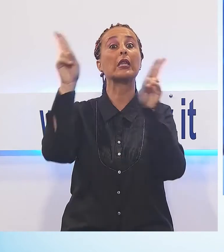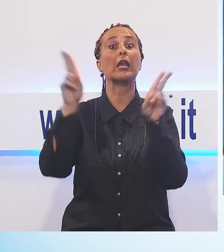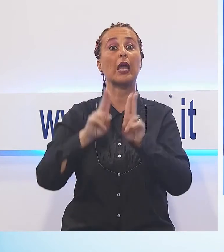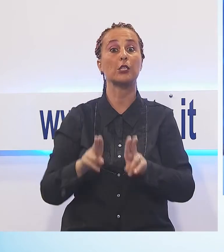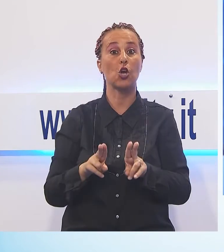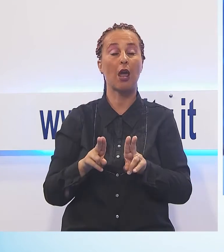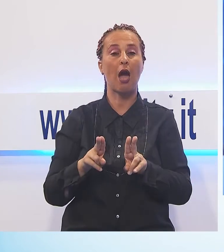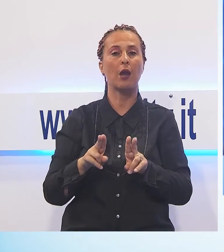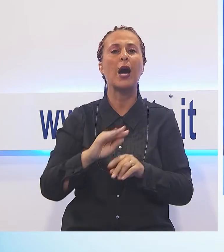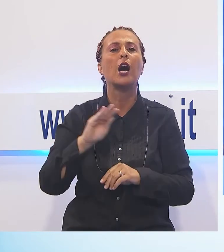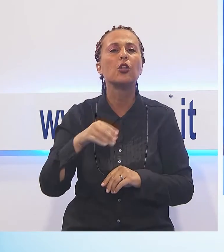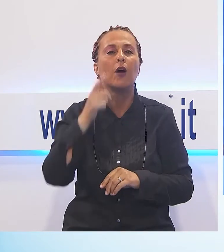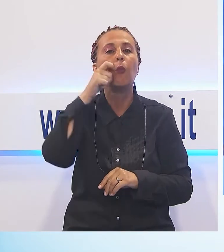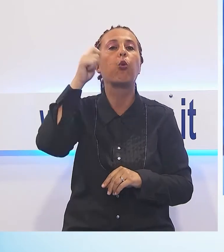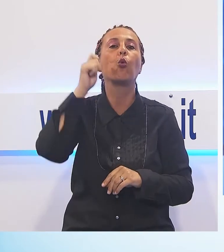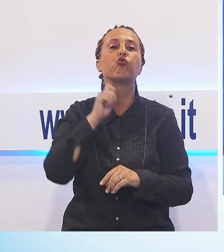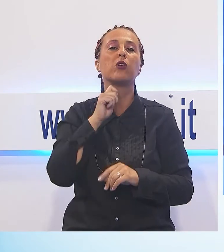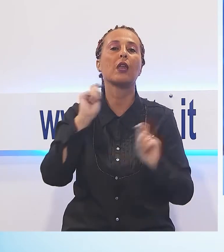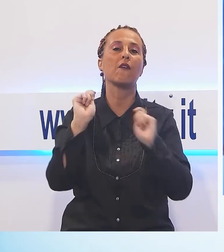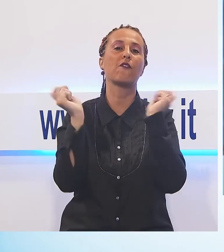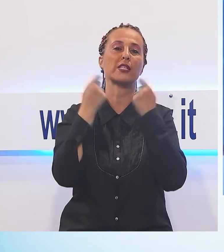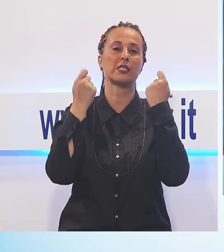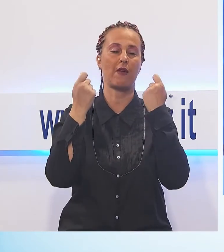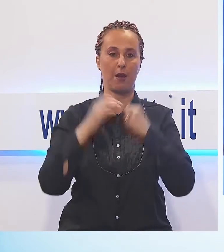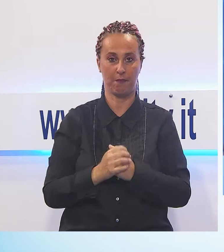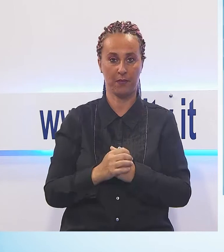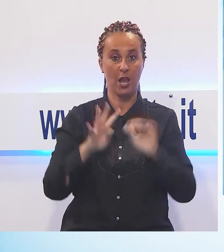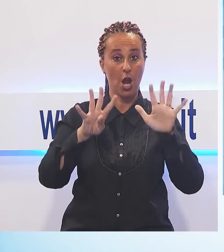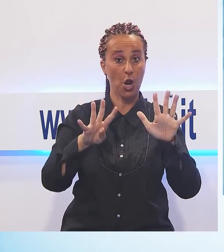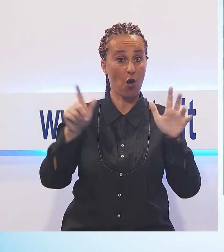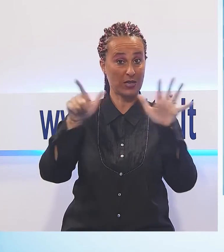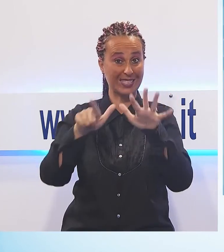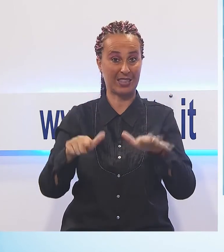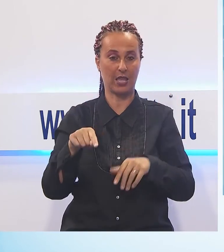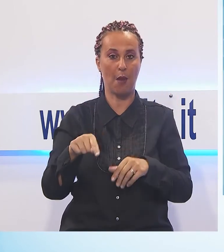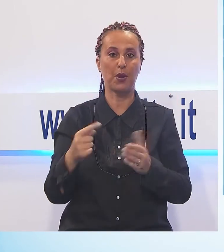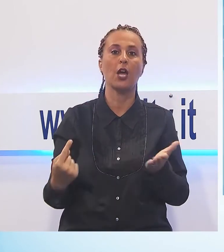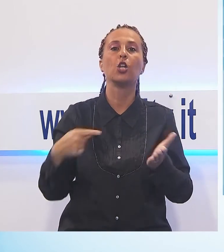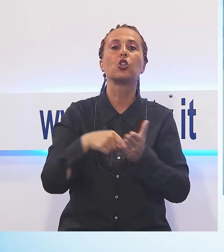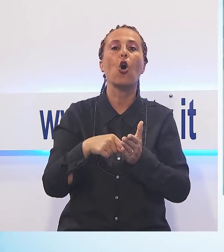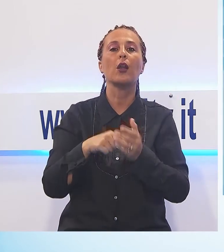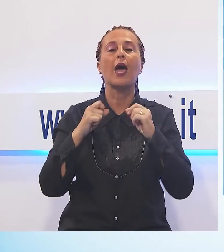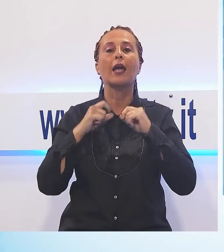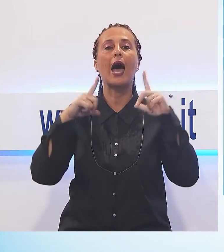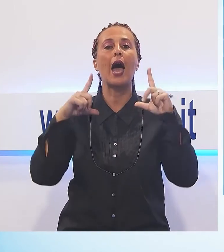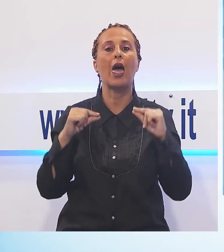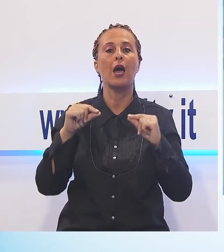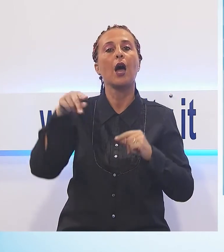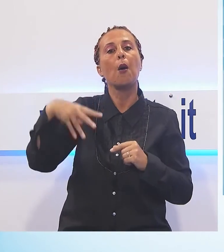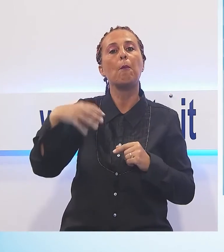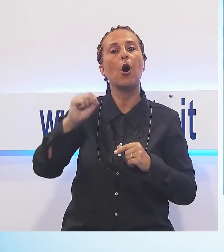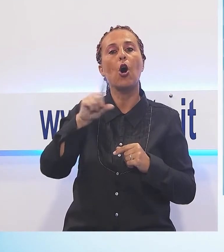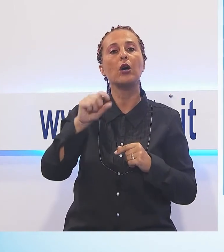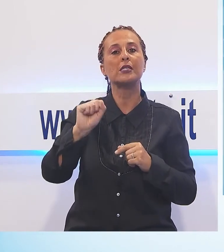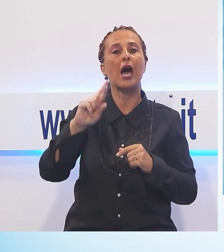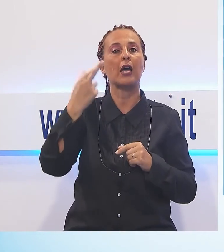Puccini e la sua Lucca Festival. Il 9 settembre ecco l'atteso ritorno del Mozart Gala mentre il 14 settembre sarà la